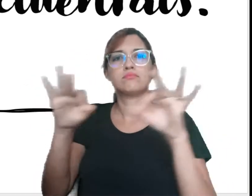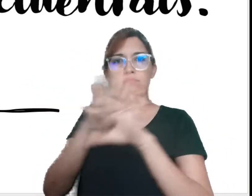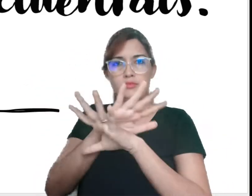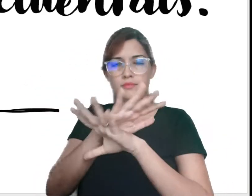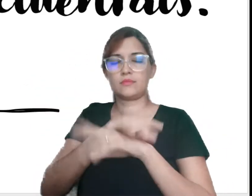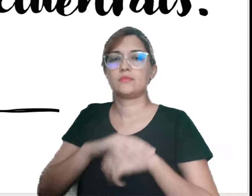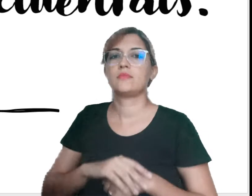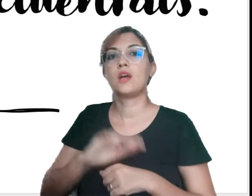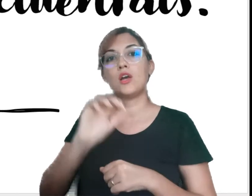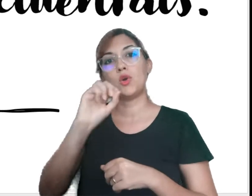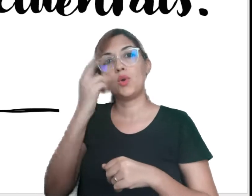é uma preposição.